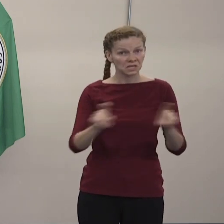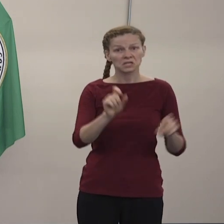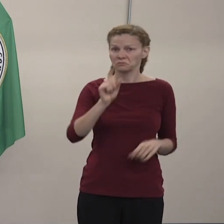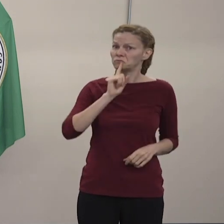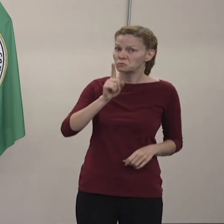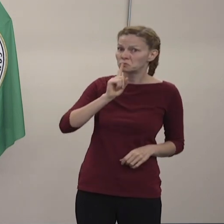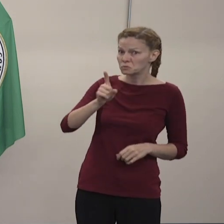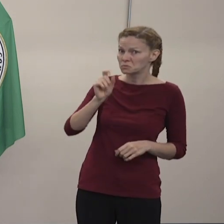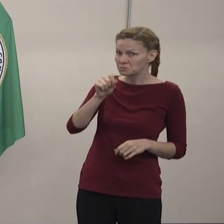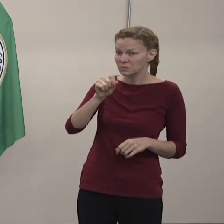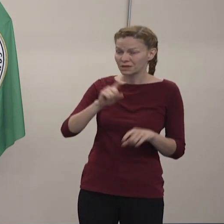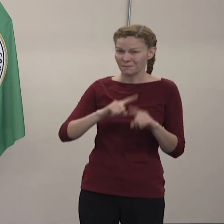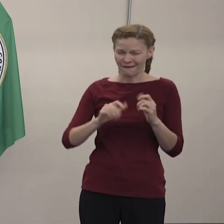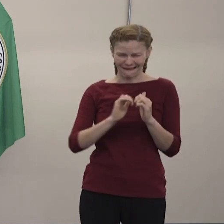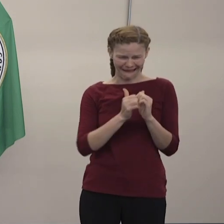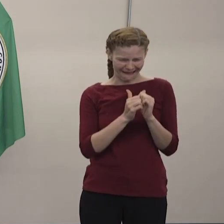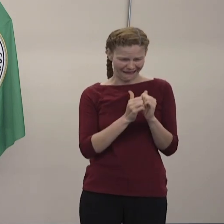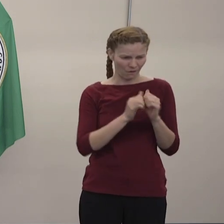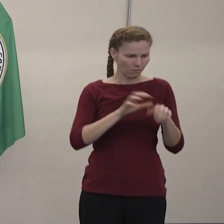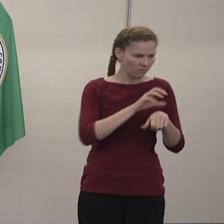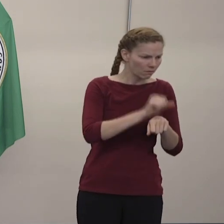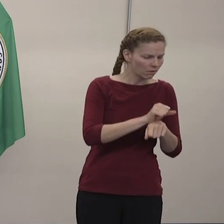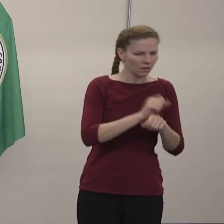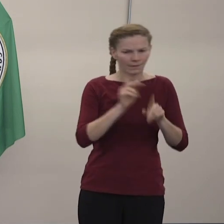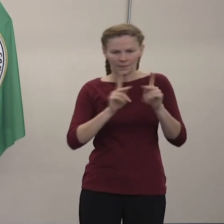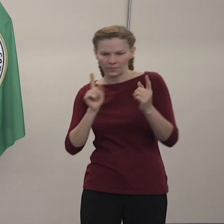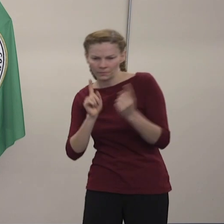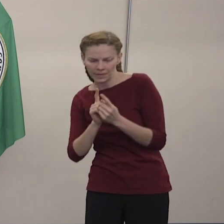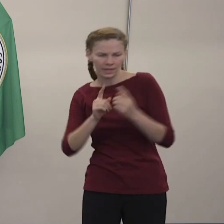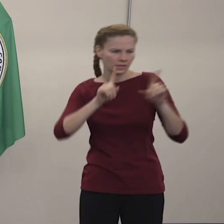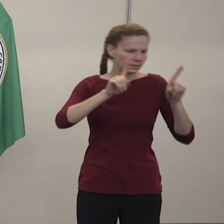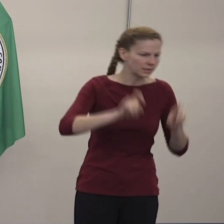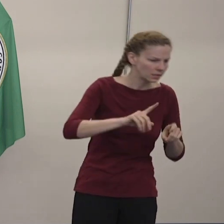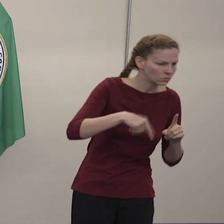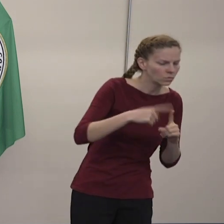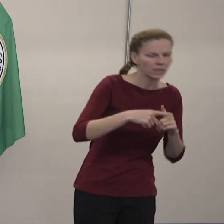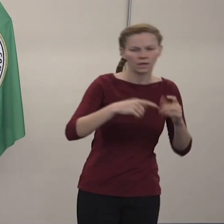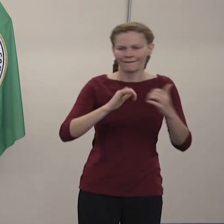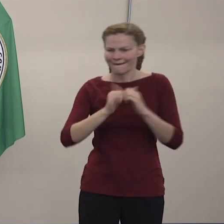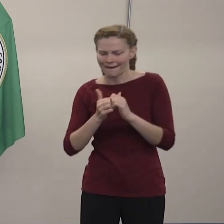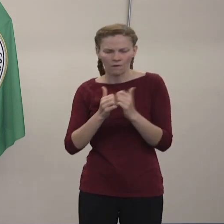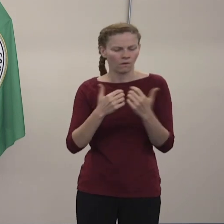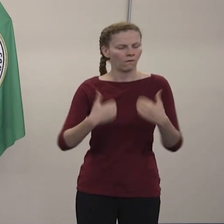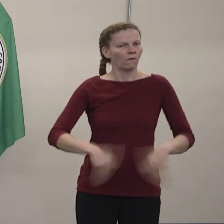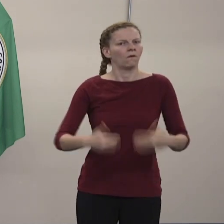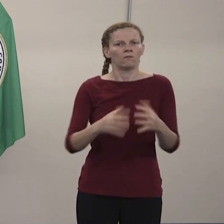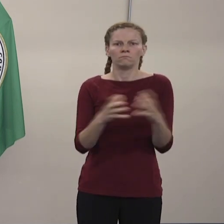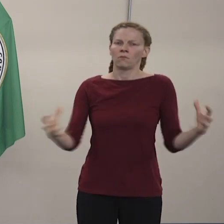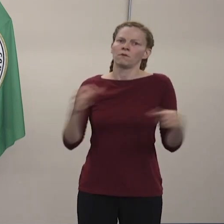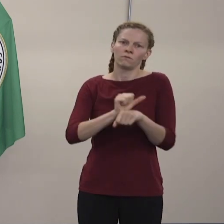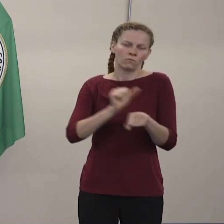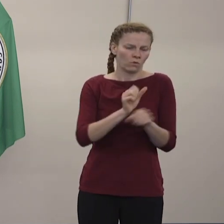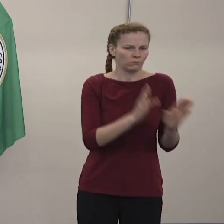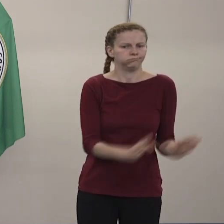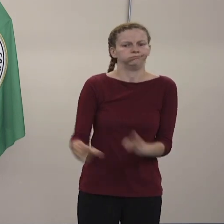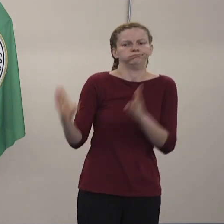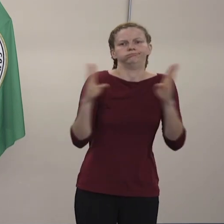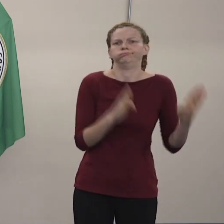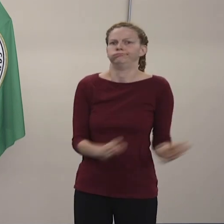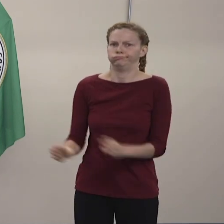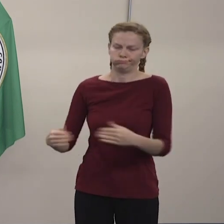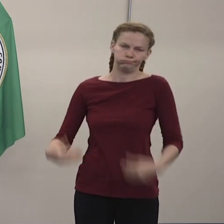el tema de logística se tiene que estar trabajando para que esto sea posible.